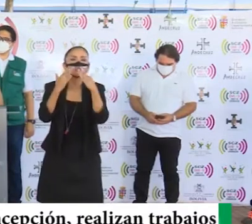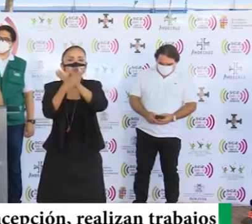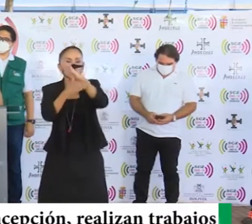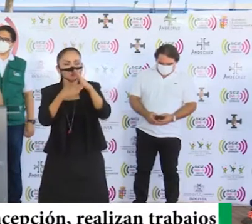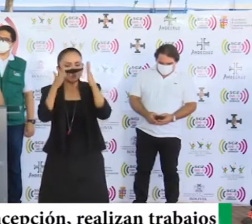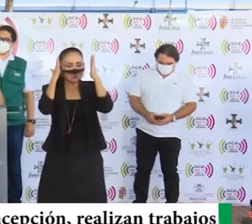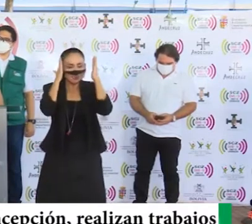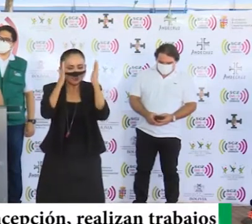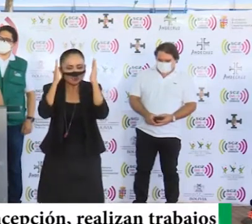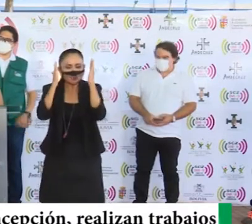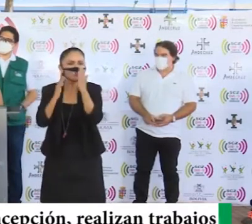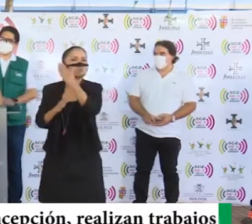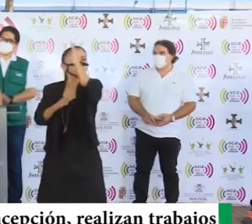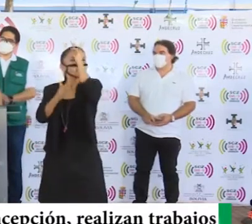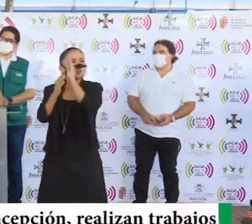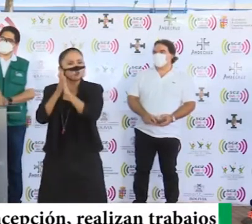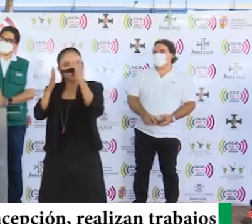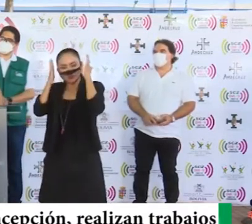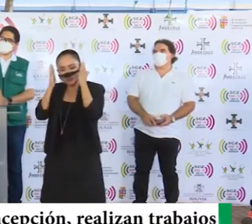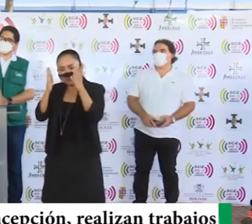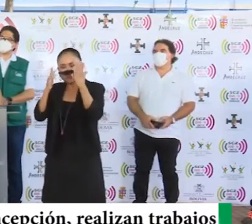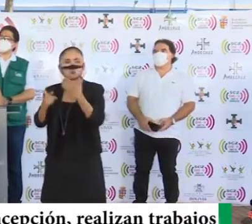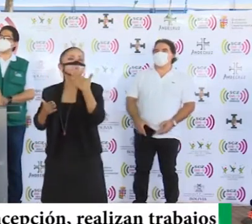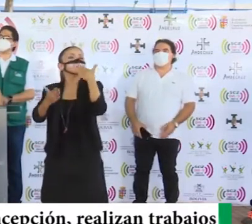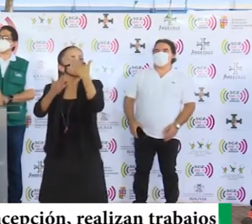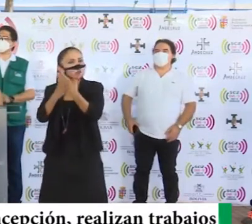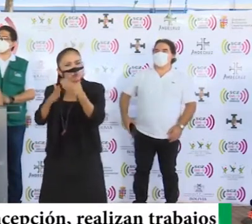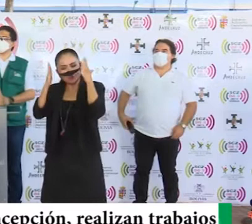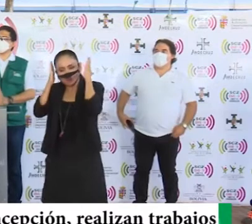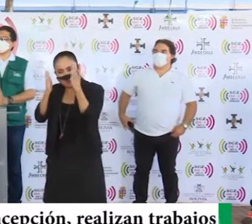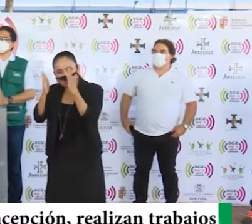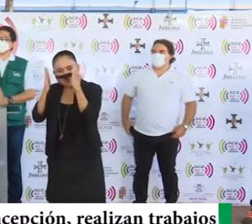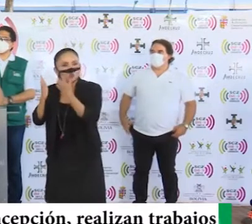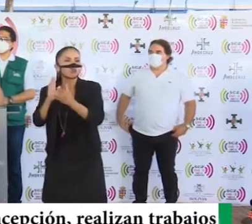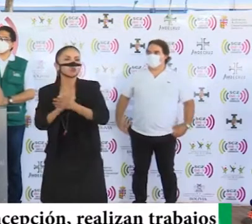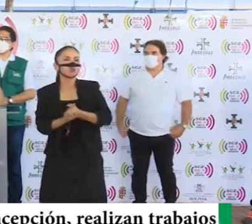atención que él recibió, fue muy bien atendido.